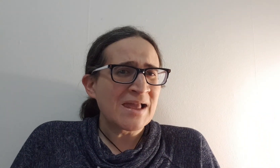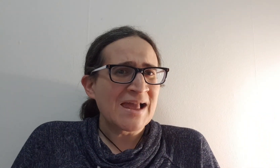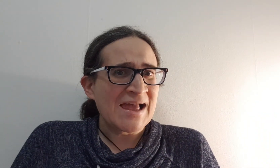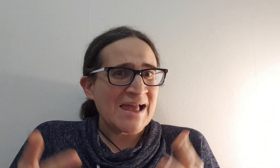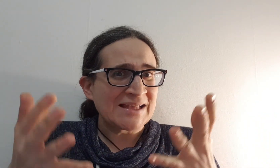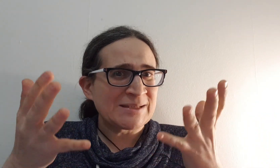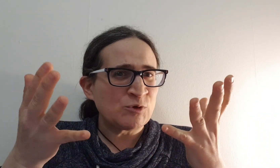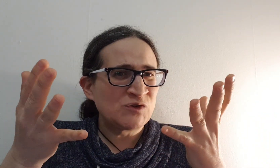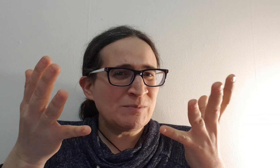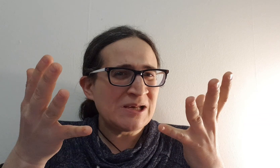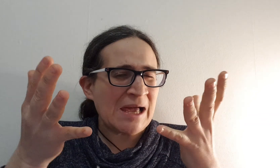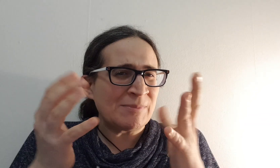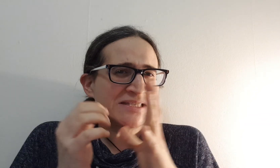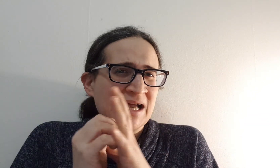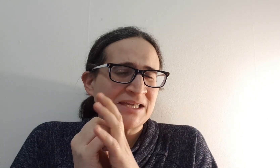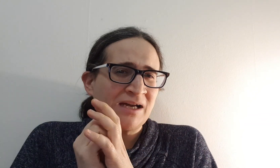אתם יודעים למה זה היה?